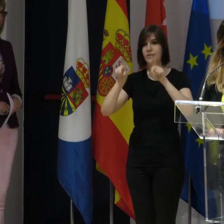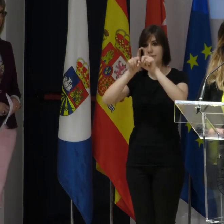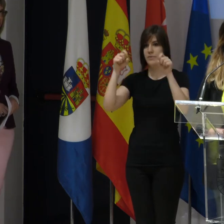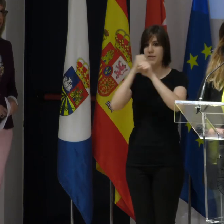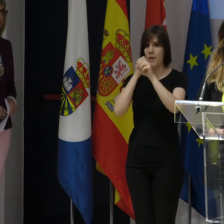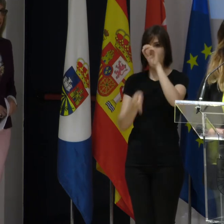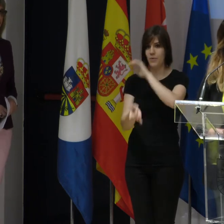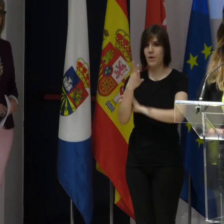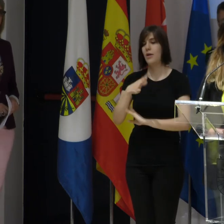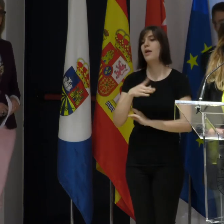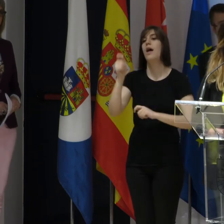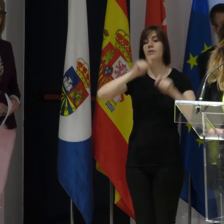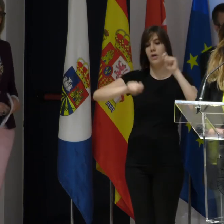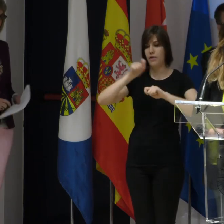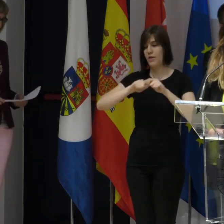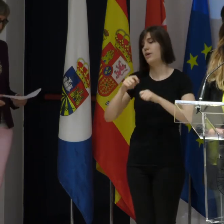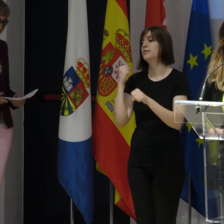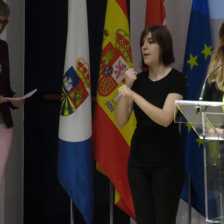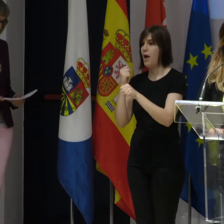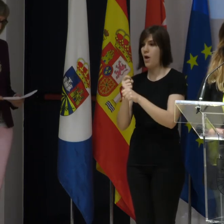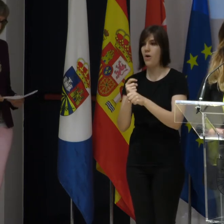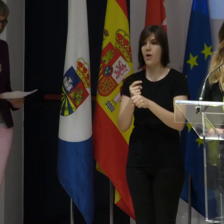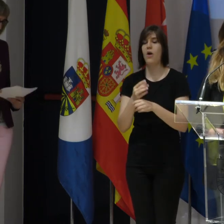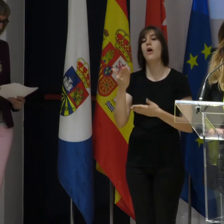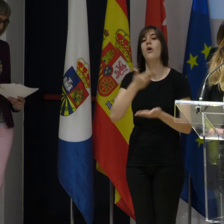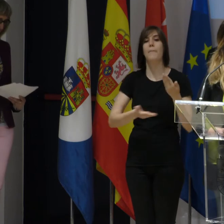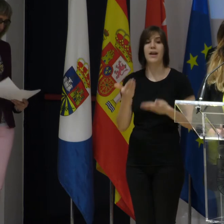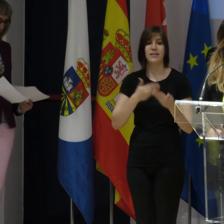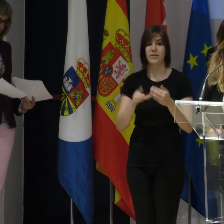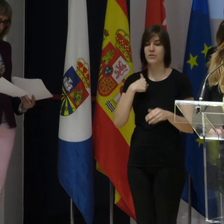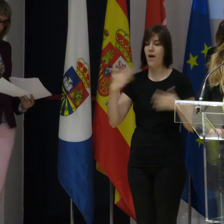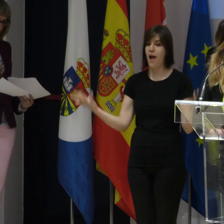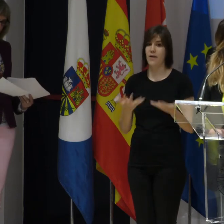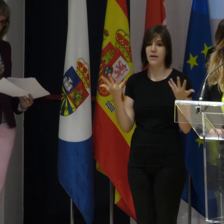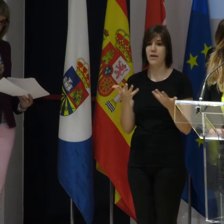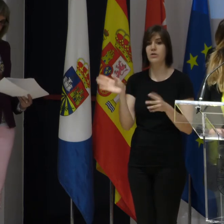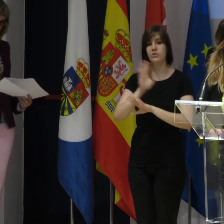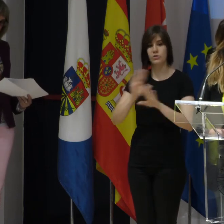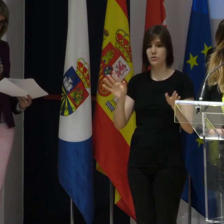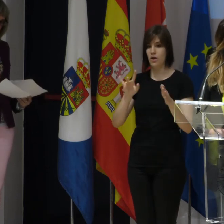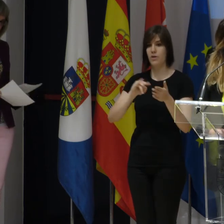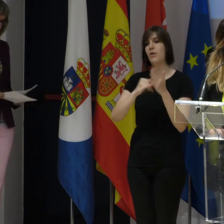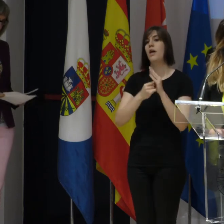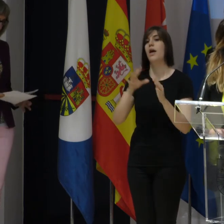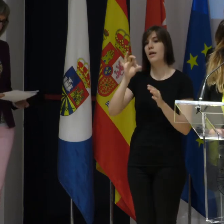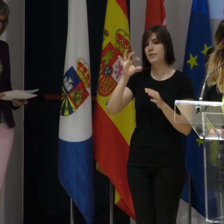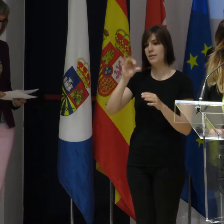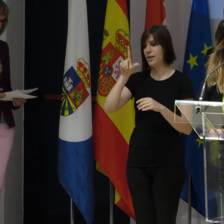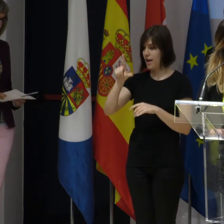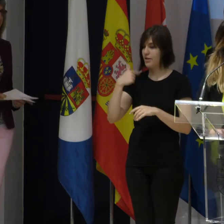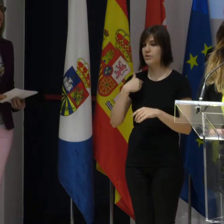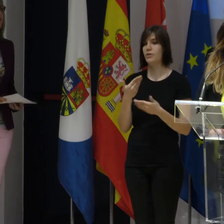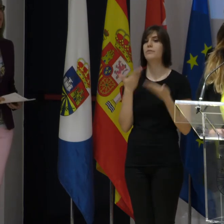ámbito, sociedades laborales, cooperativas, y os animo a hacerlo porque no solamente existe la fórmula de las ESL y os animo a